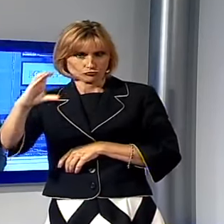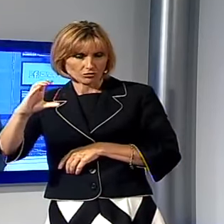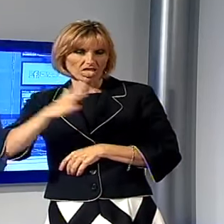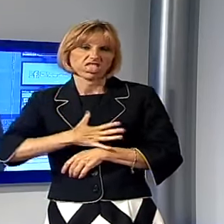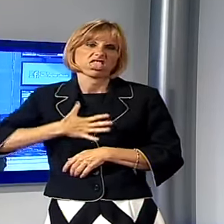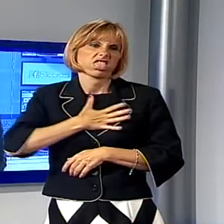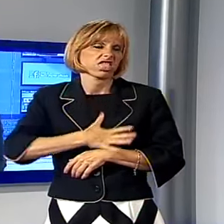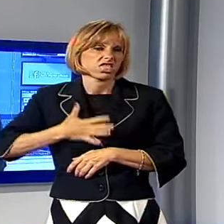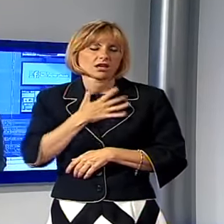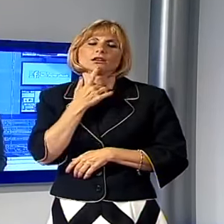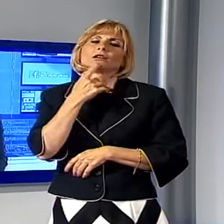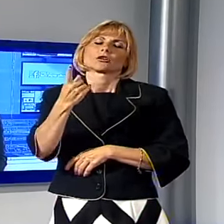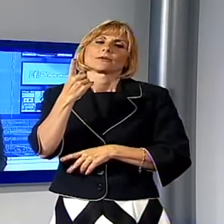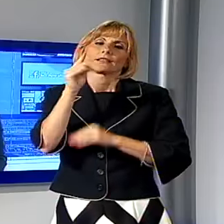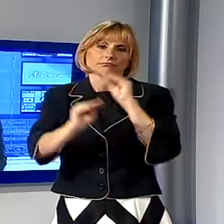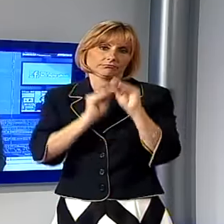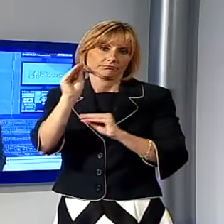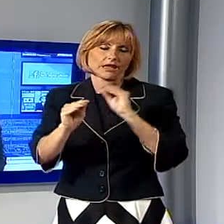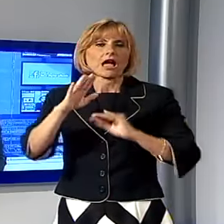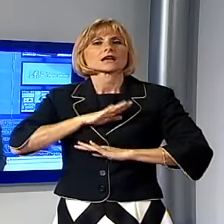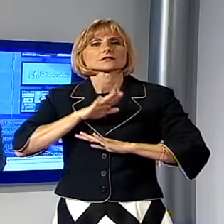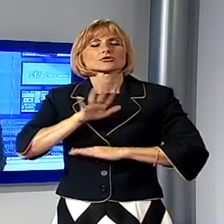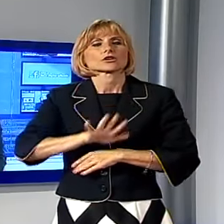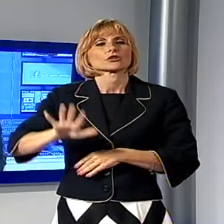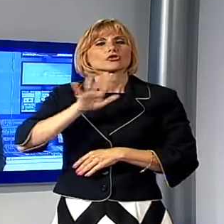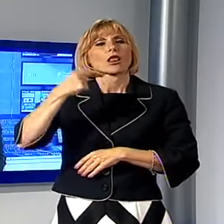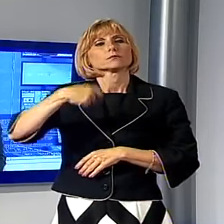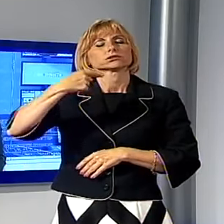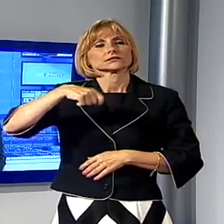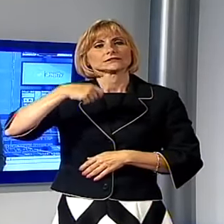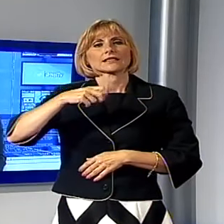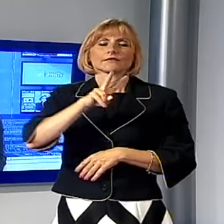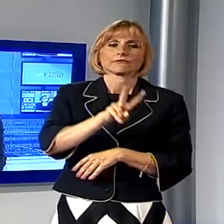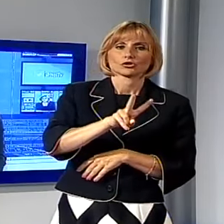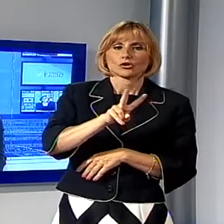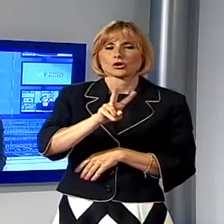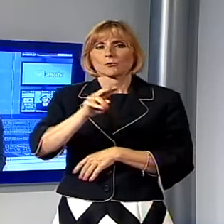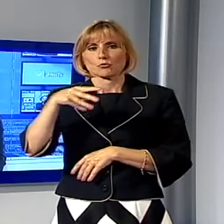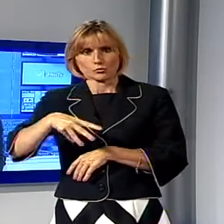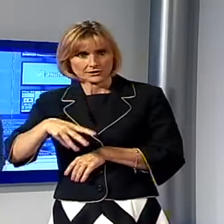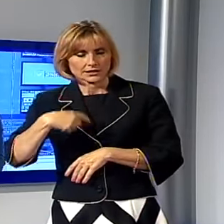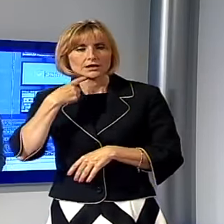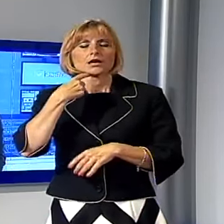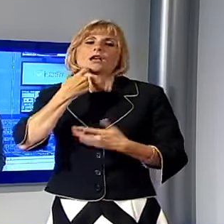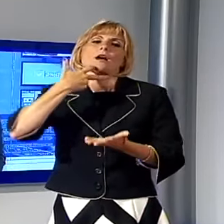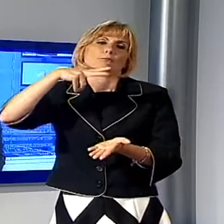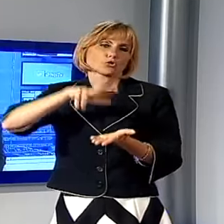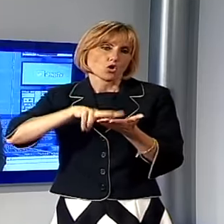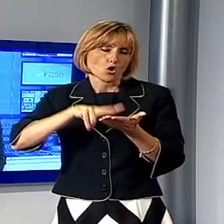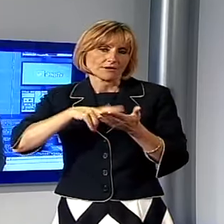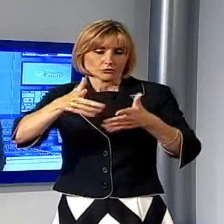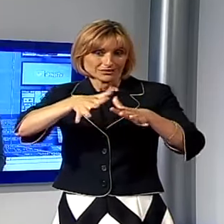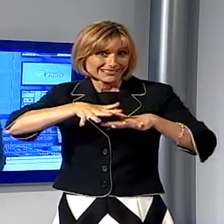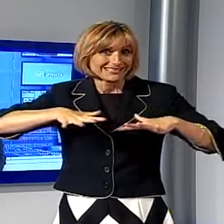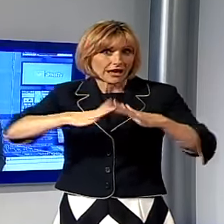la risposta alla sua interrogazione data dall'assessore regionale alla presidenza Vittorio Bugli che ha promesso un tavolo speciale